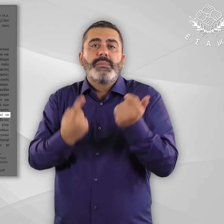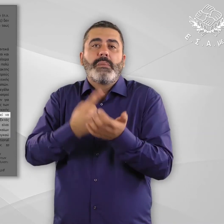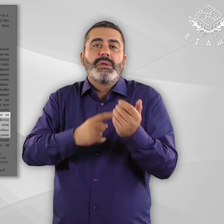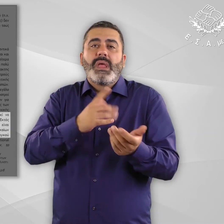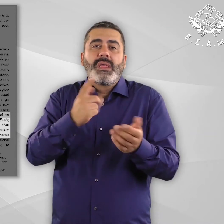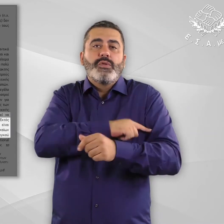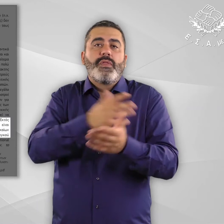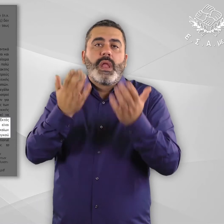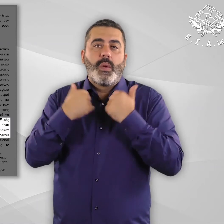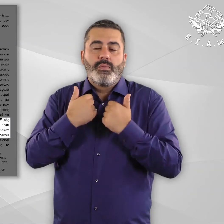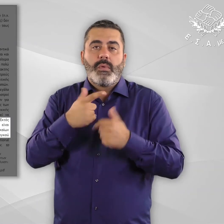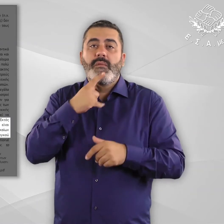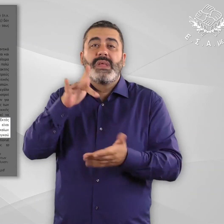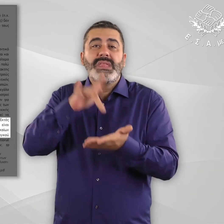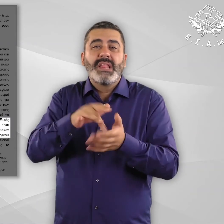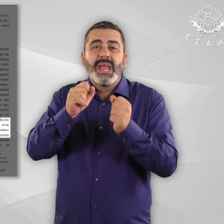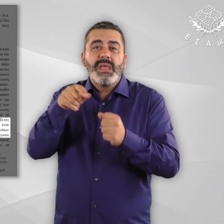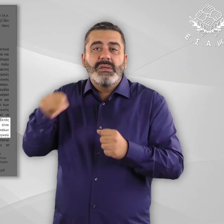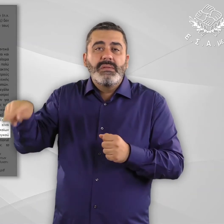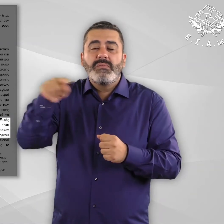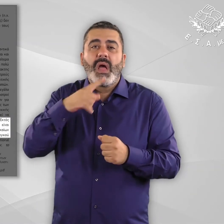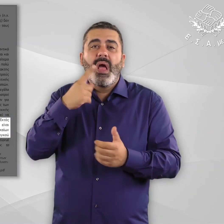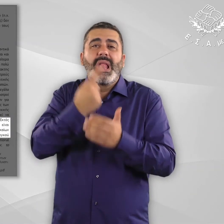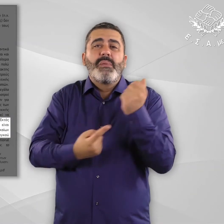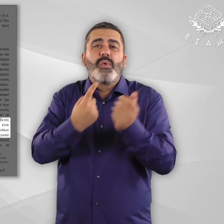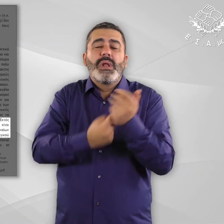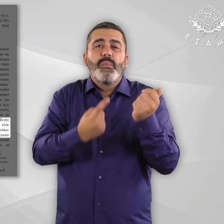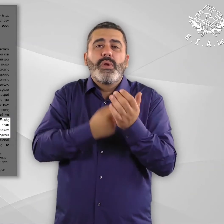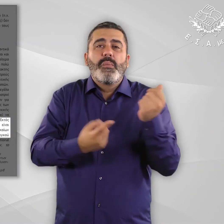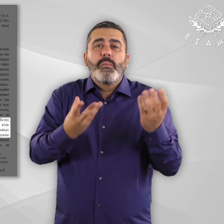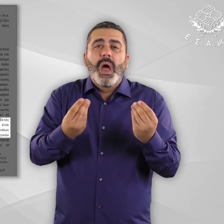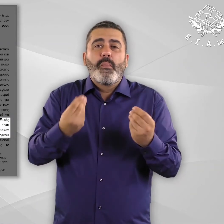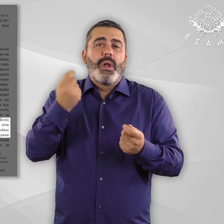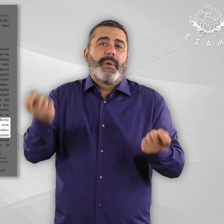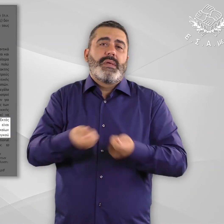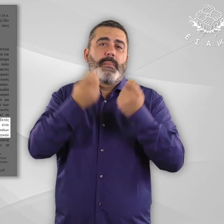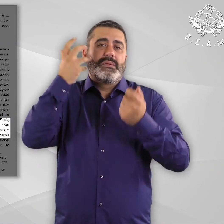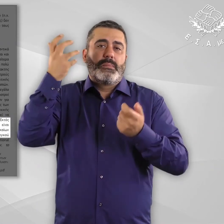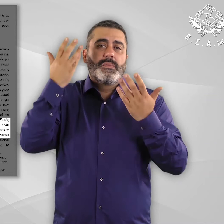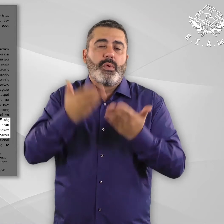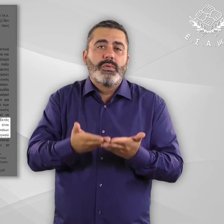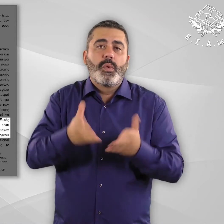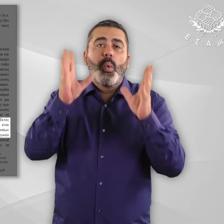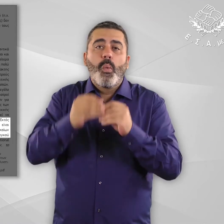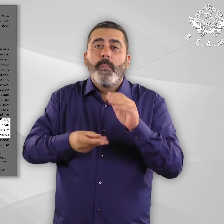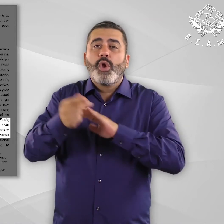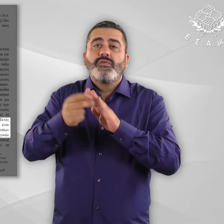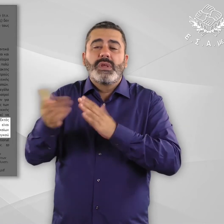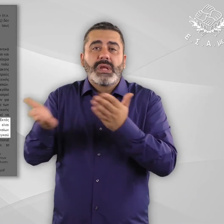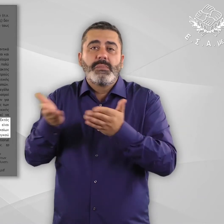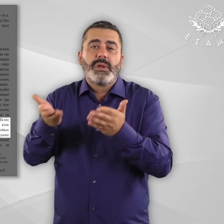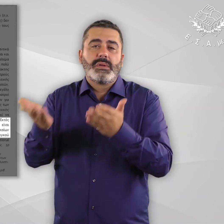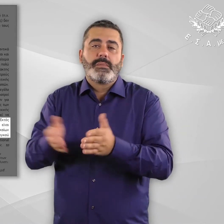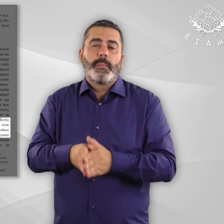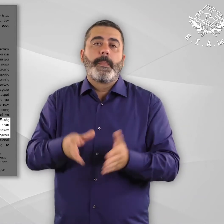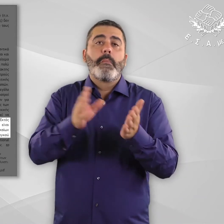ψυχίατρο. Εκτός των ελλείψεων σε ιατρικό προσωπικό, οι δομές υγείας είναι υποσταλεχωμένες και σε επίπεδο άλλων αναγκαίων